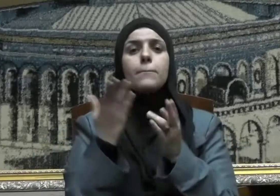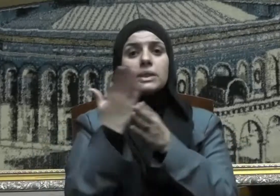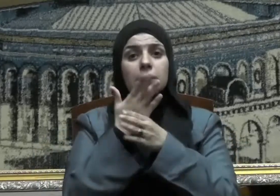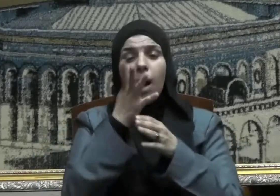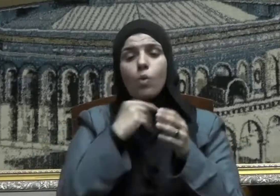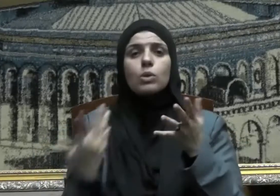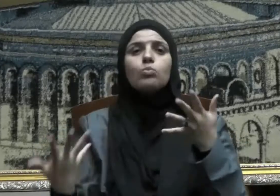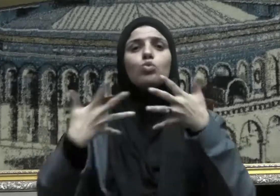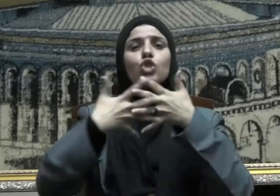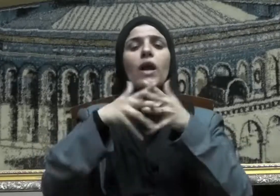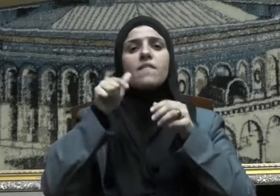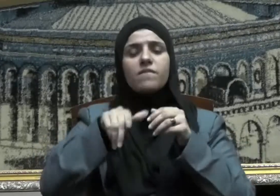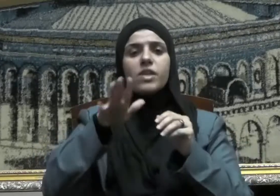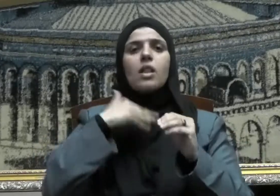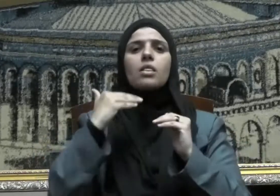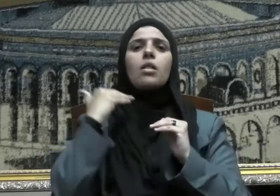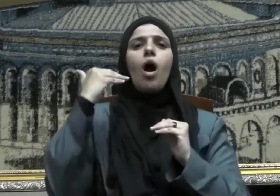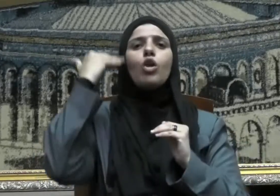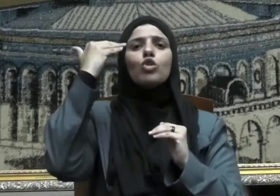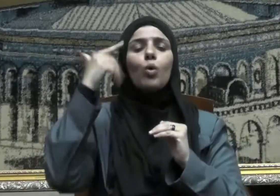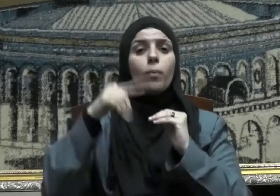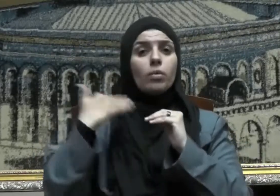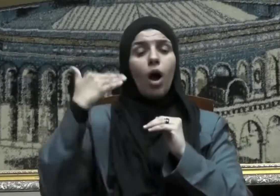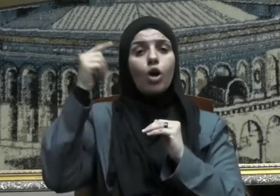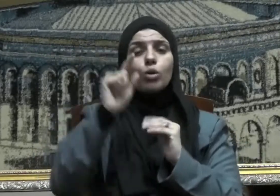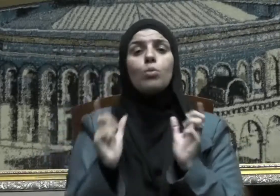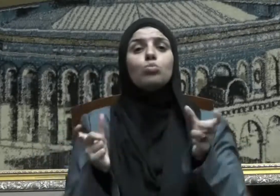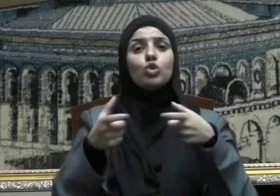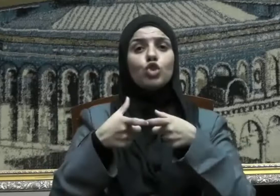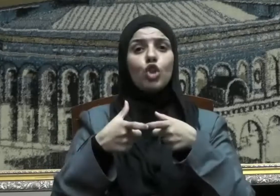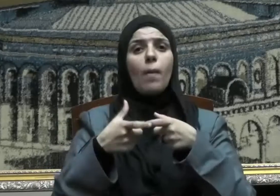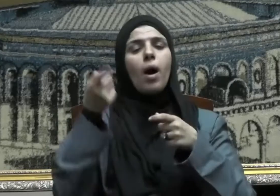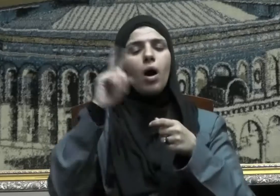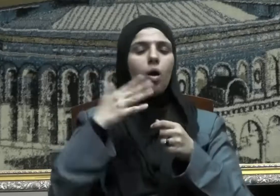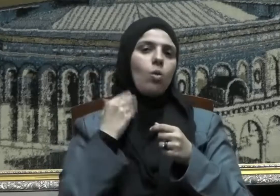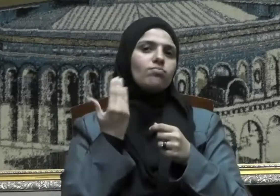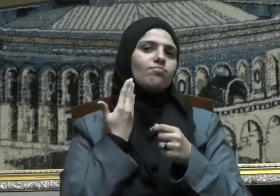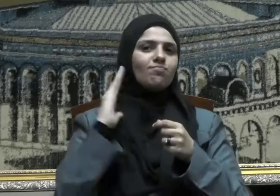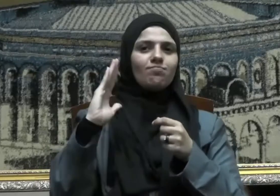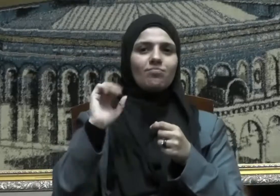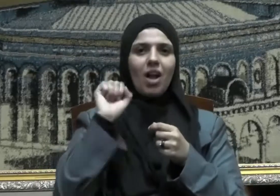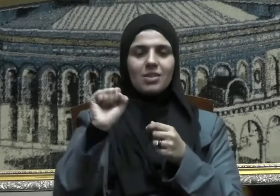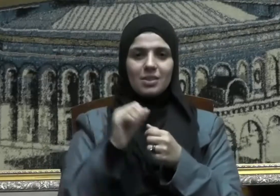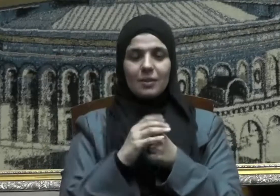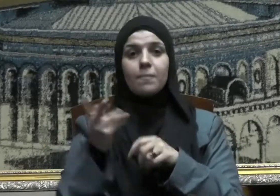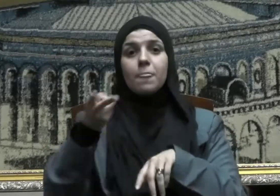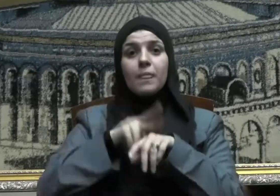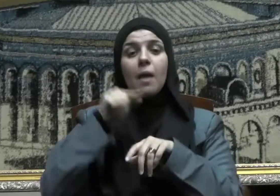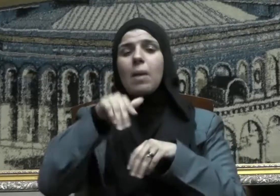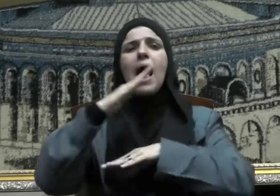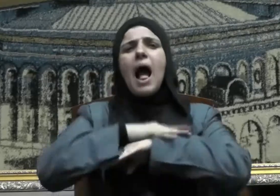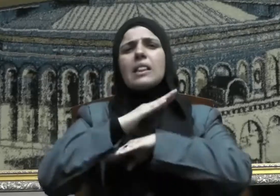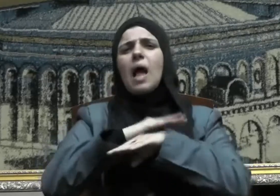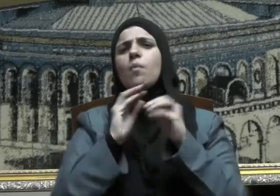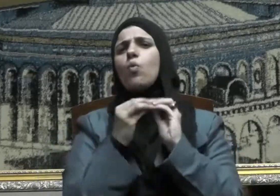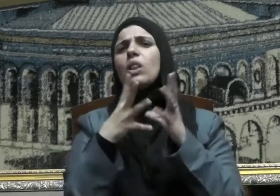التي تسهم في رقي المجتمع وتقدمه وازدهاره من هذه